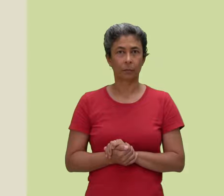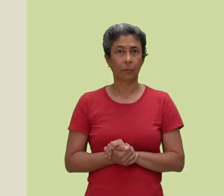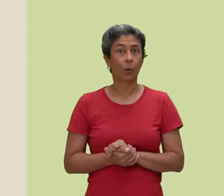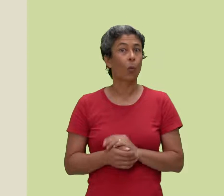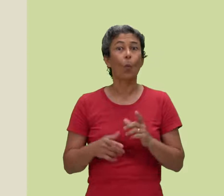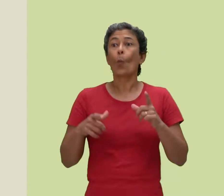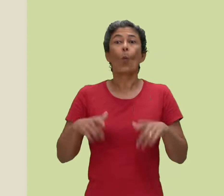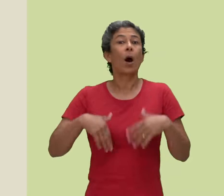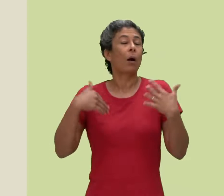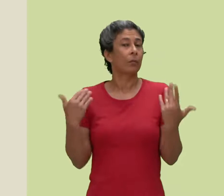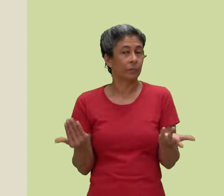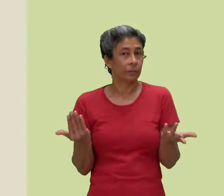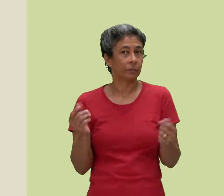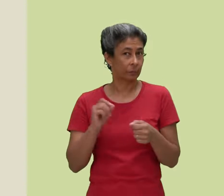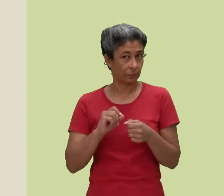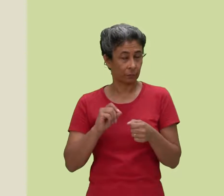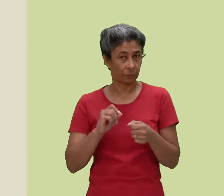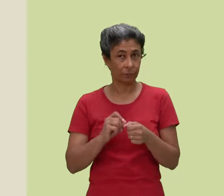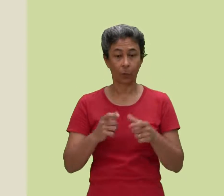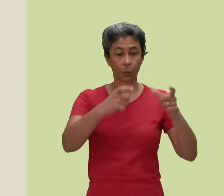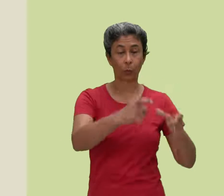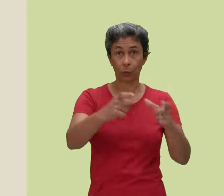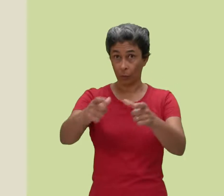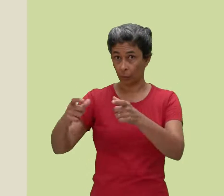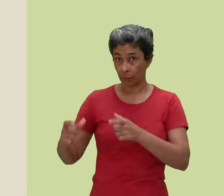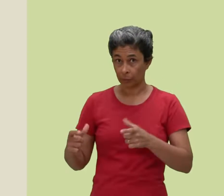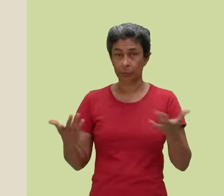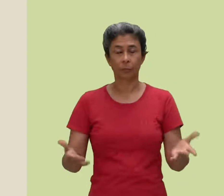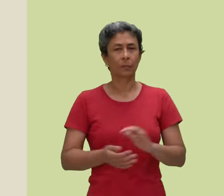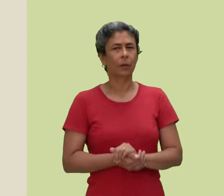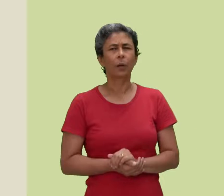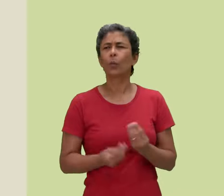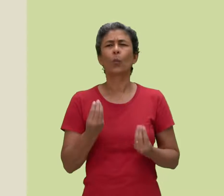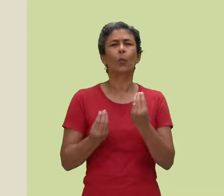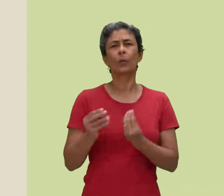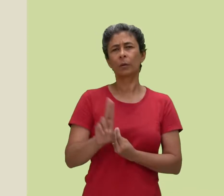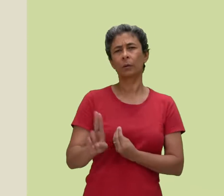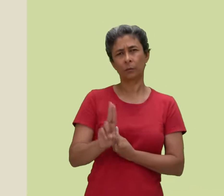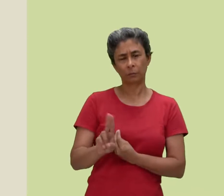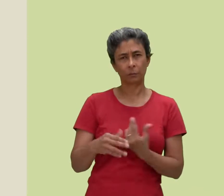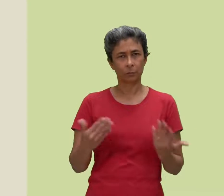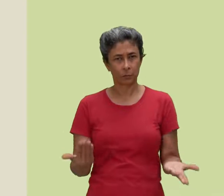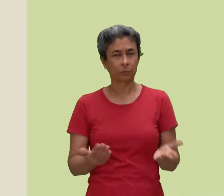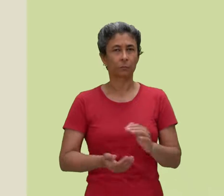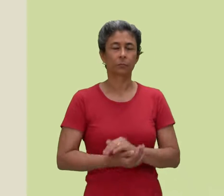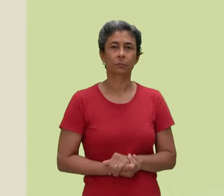A qual ação, onde e com que instrumento ela é